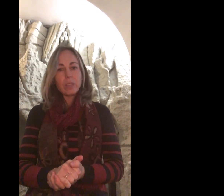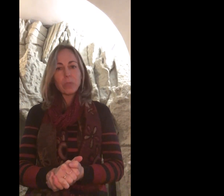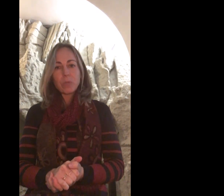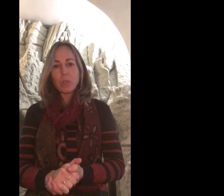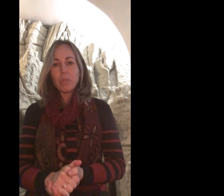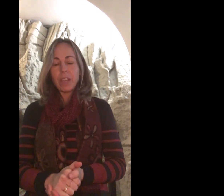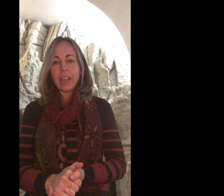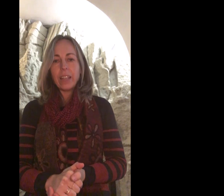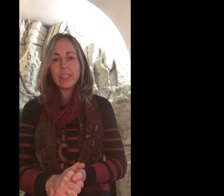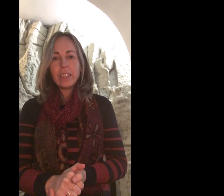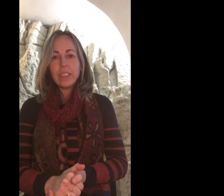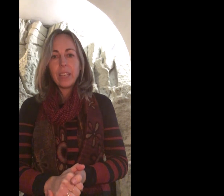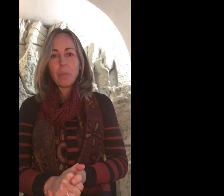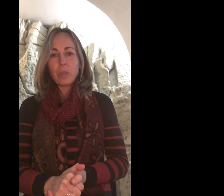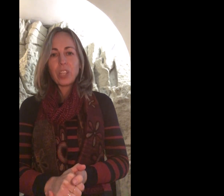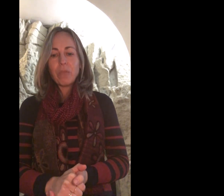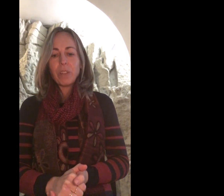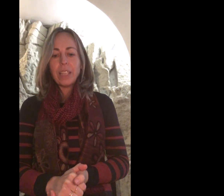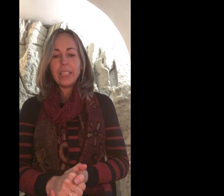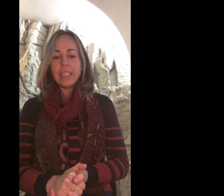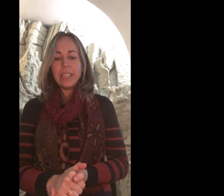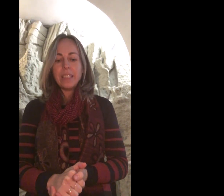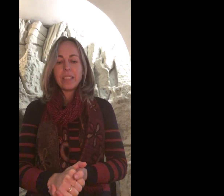quand on se reverra La prochaine fois à l'Église